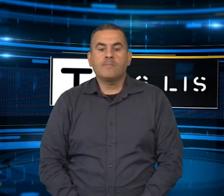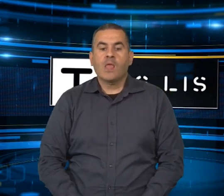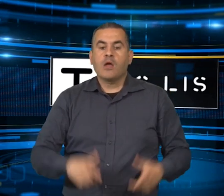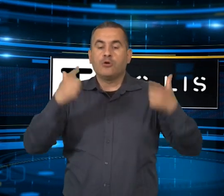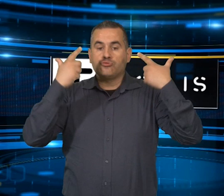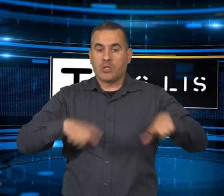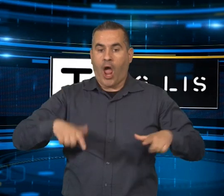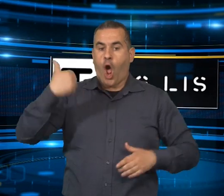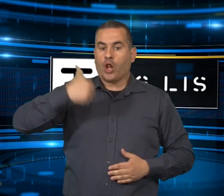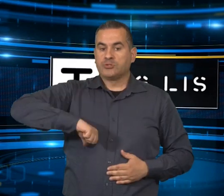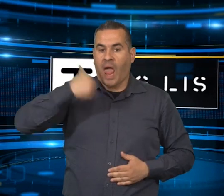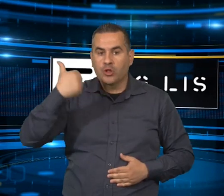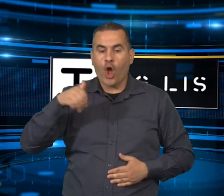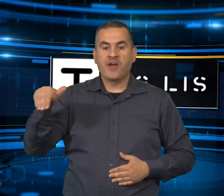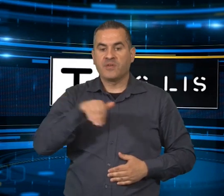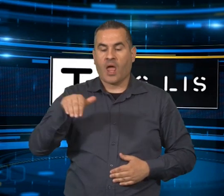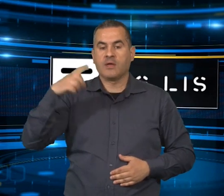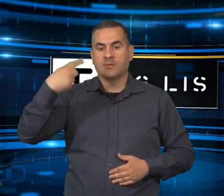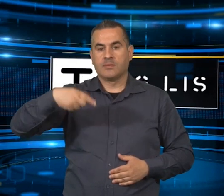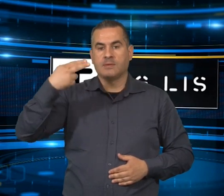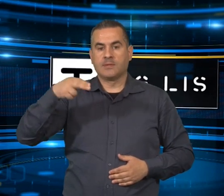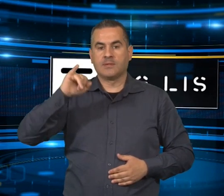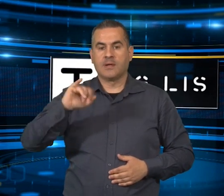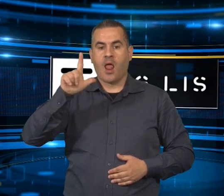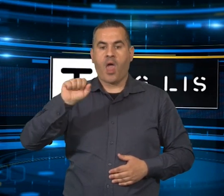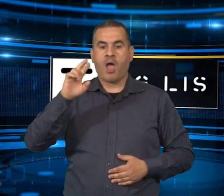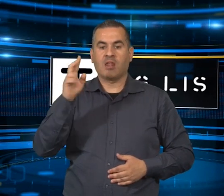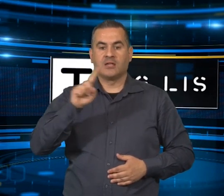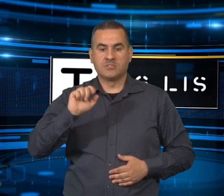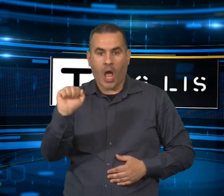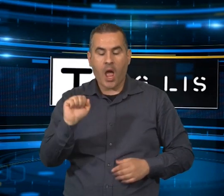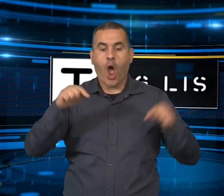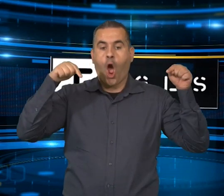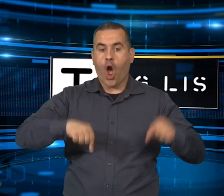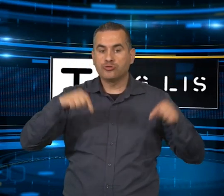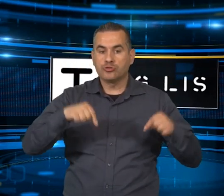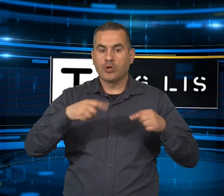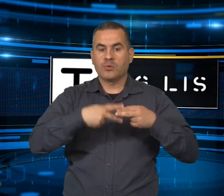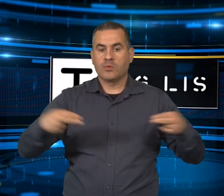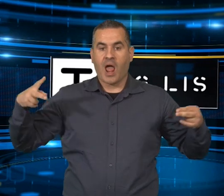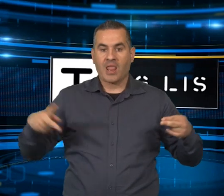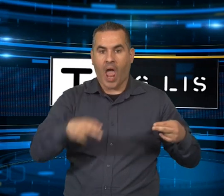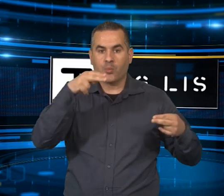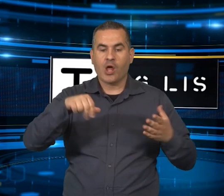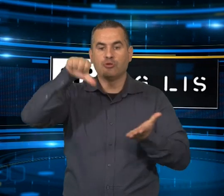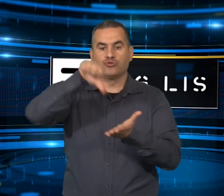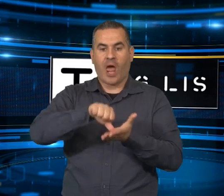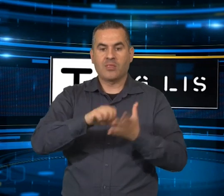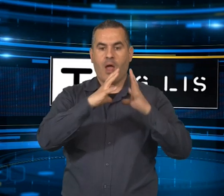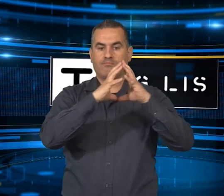È stato inaugurato oggi a Oristano in via Ghilarsa, il centro intermodale per la cui realizzazione nel comune di Oristano è investito